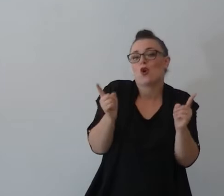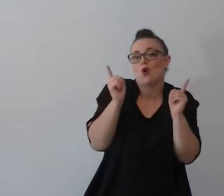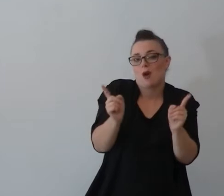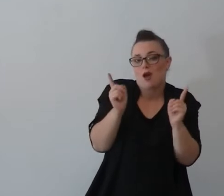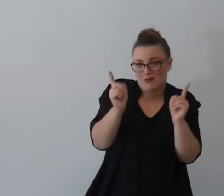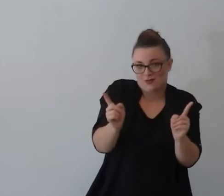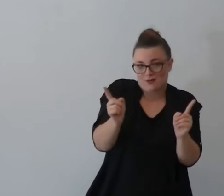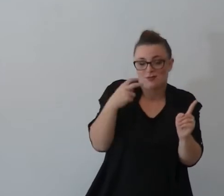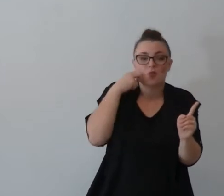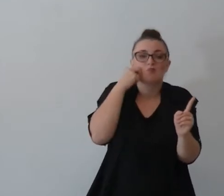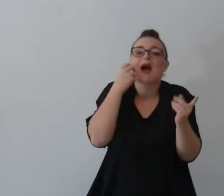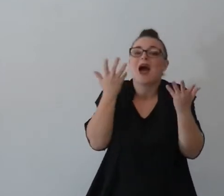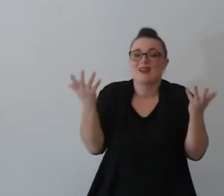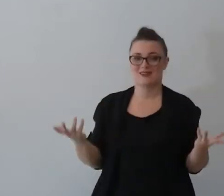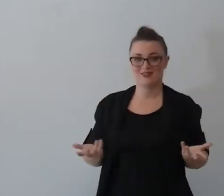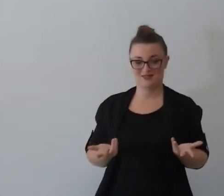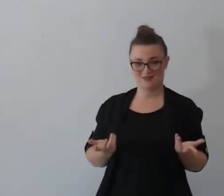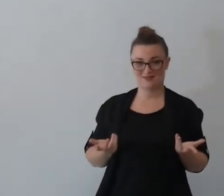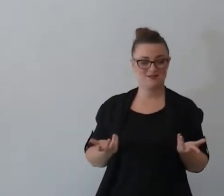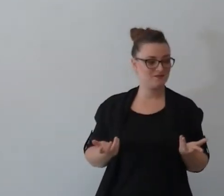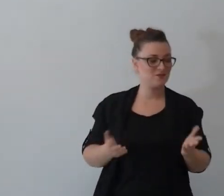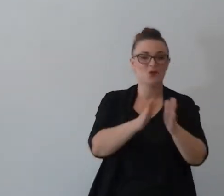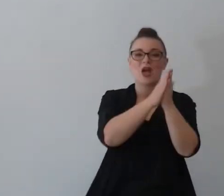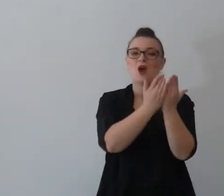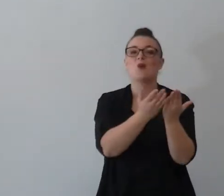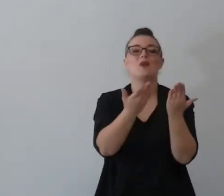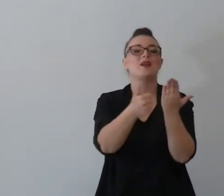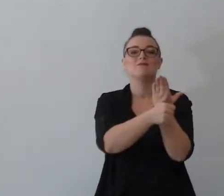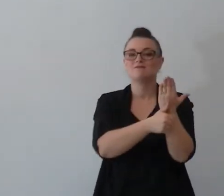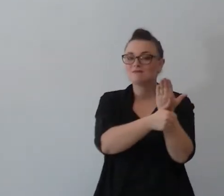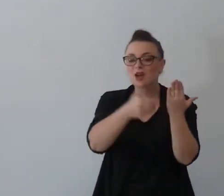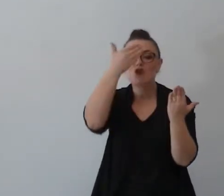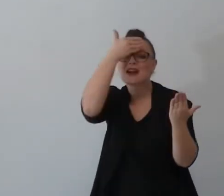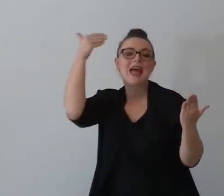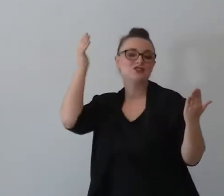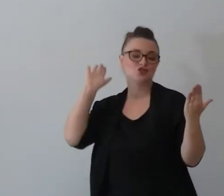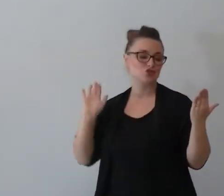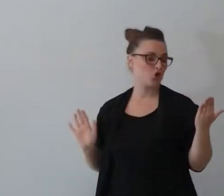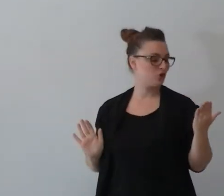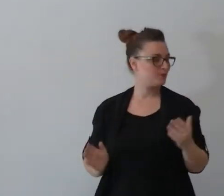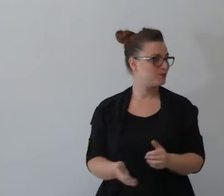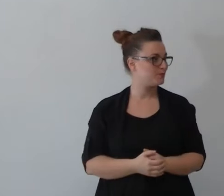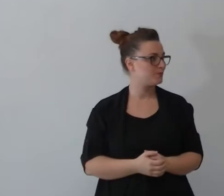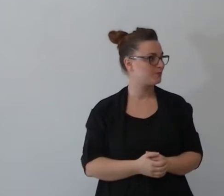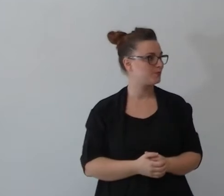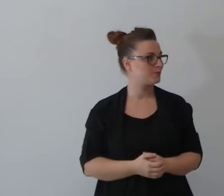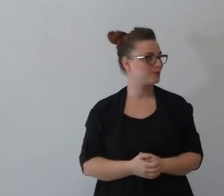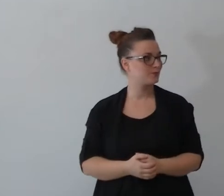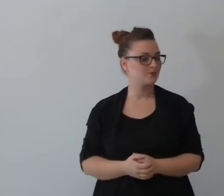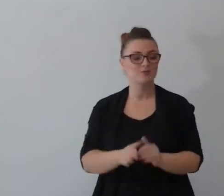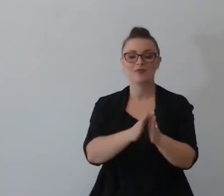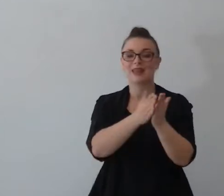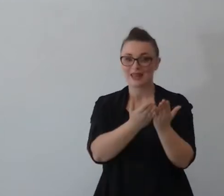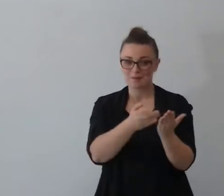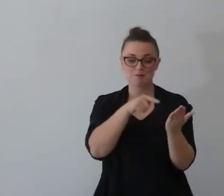come è all'inizio di questa serie di predicazioni che il libro di Ruth è un libro fatto di